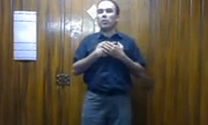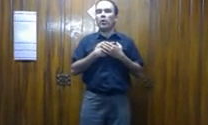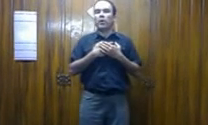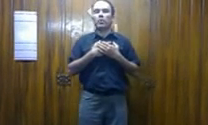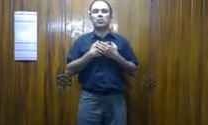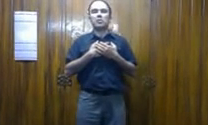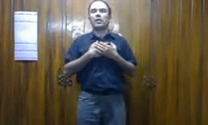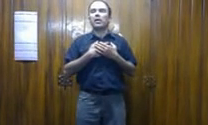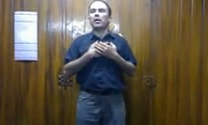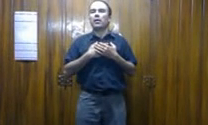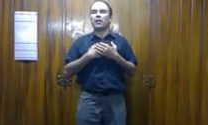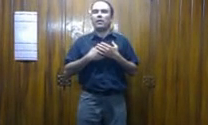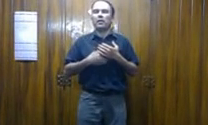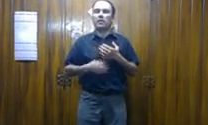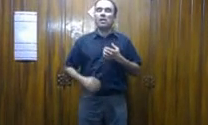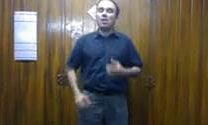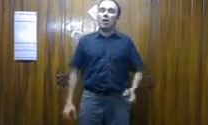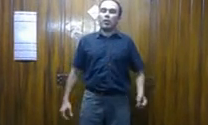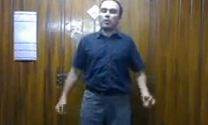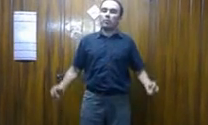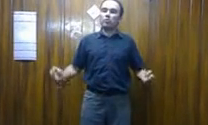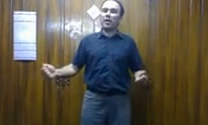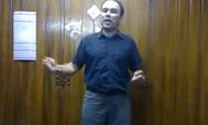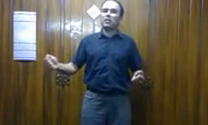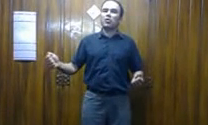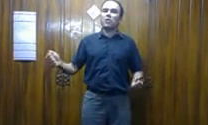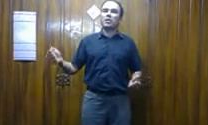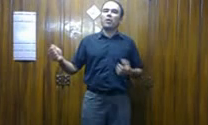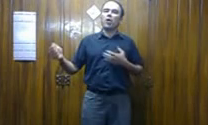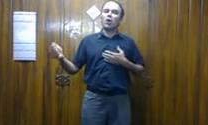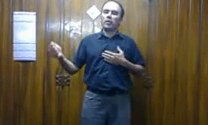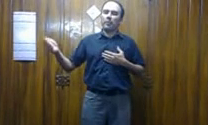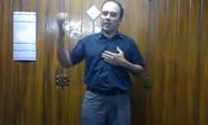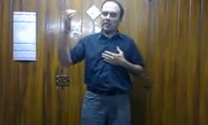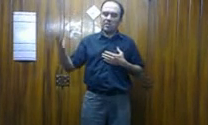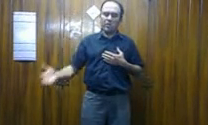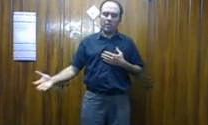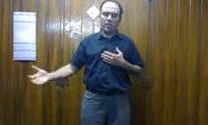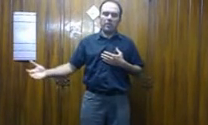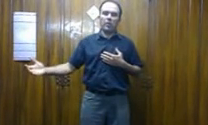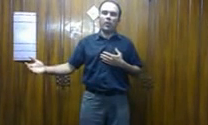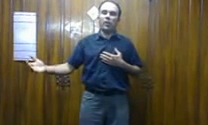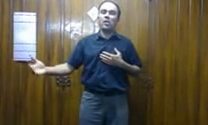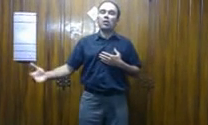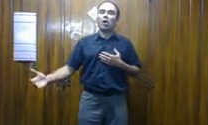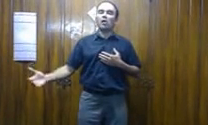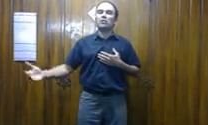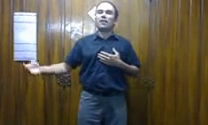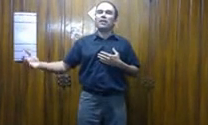buena muchachada. Adiós, muchachos, ya me voy y me resigno, contra el